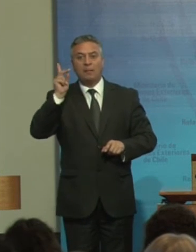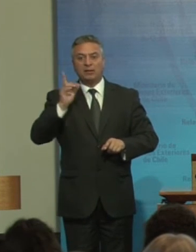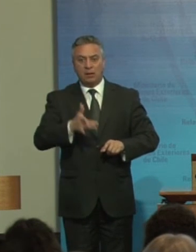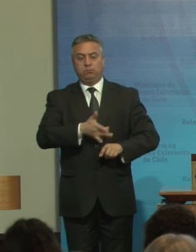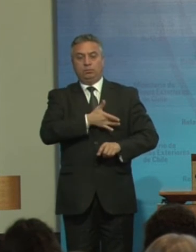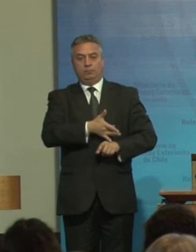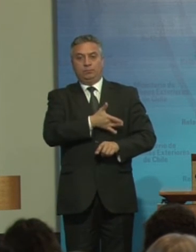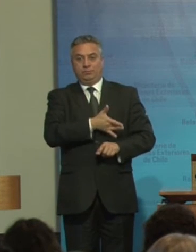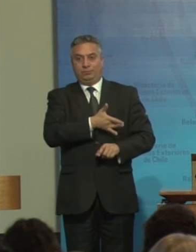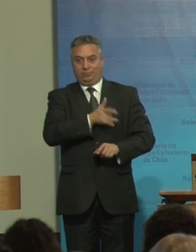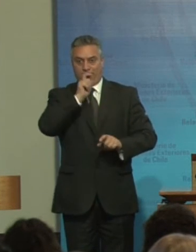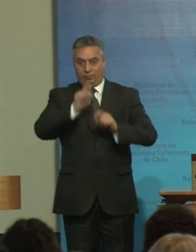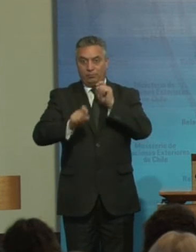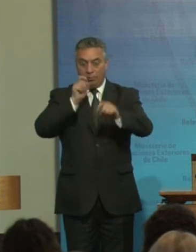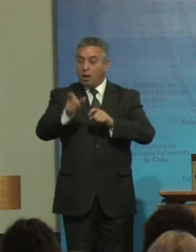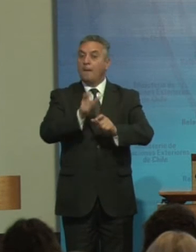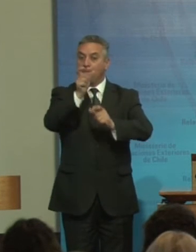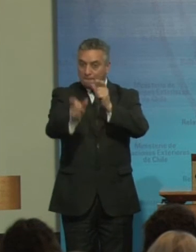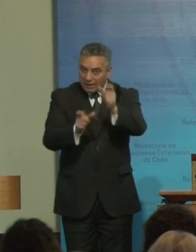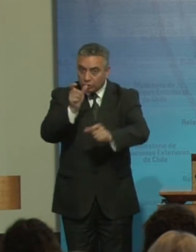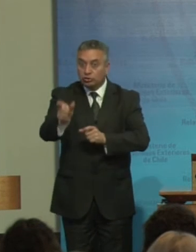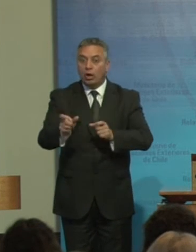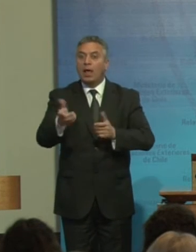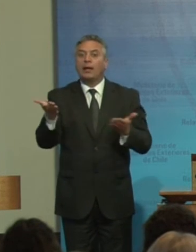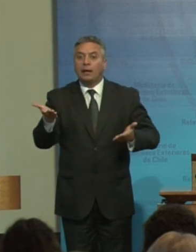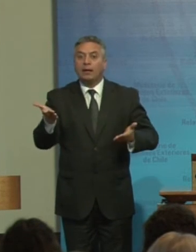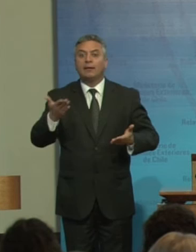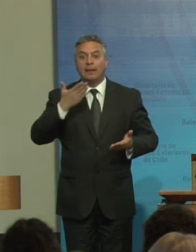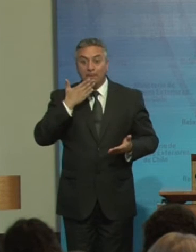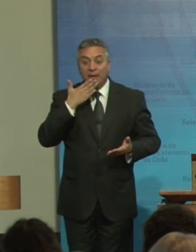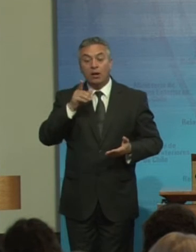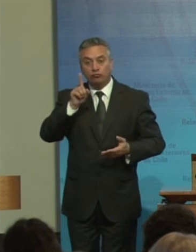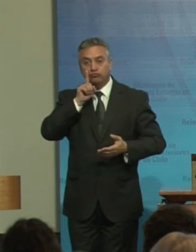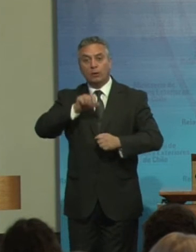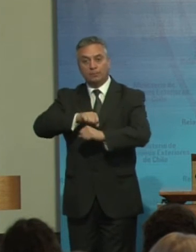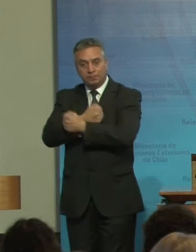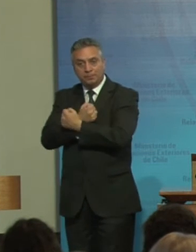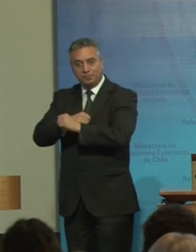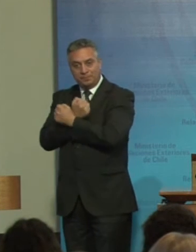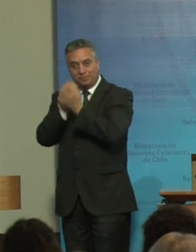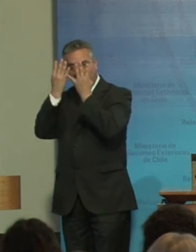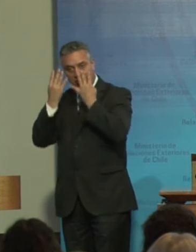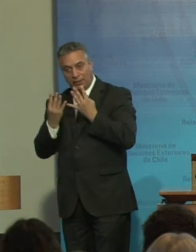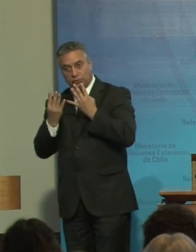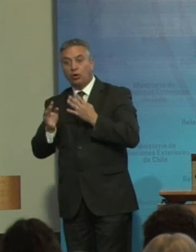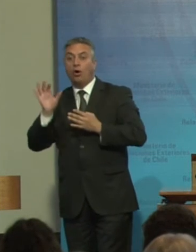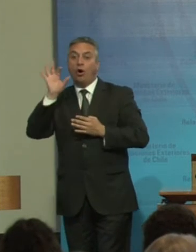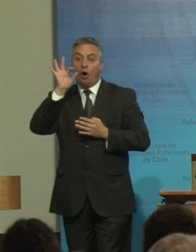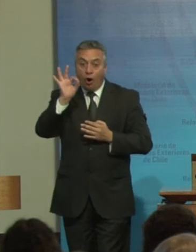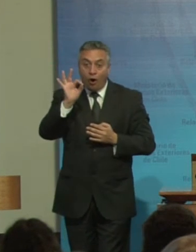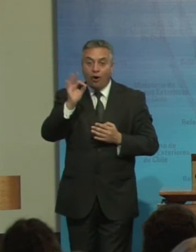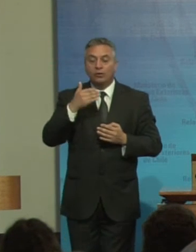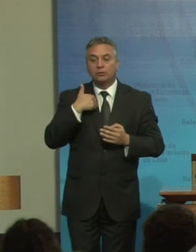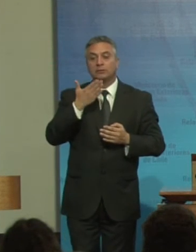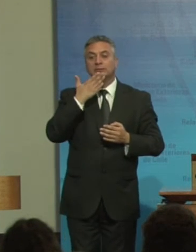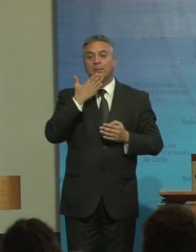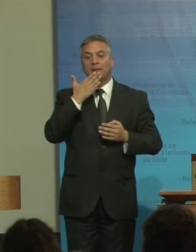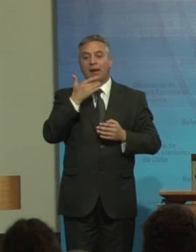Especialmente Las personas Privadas De libertad Y o Sometidas A tratamientos